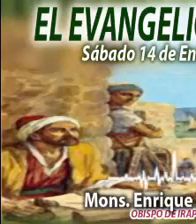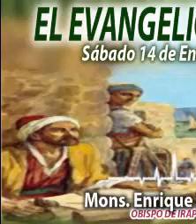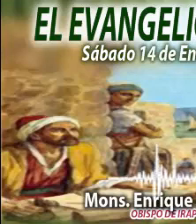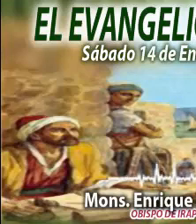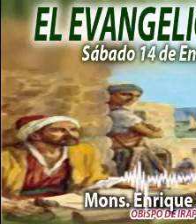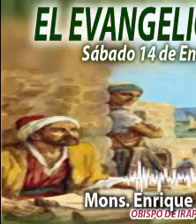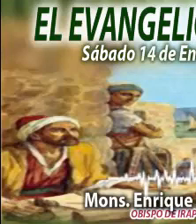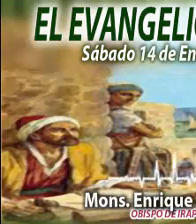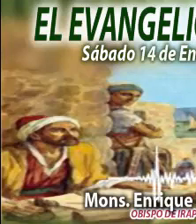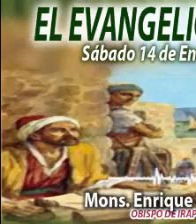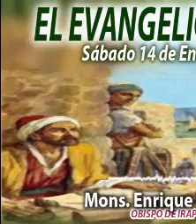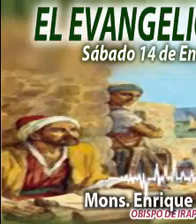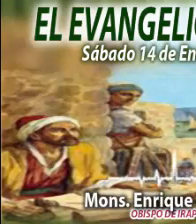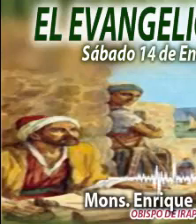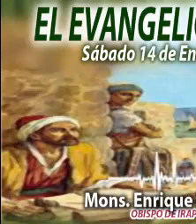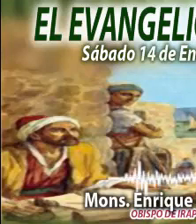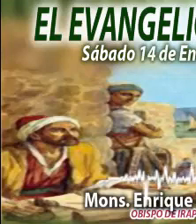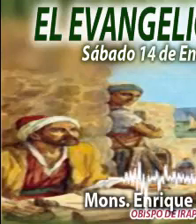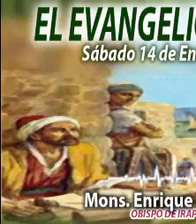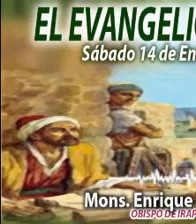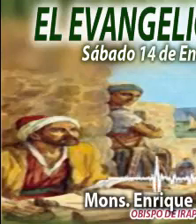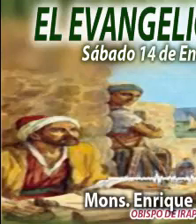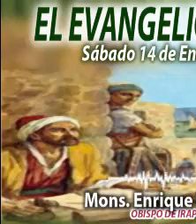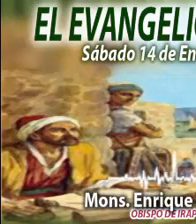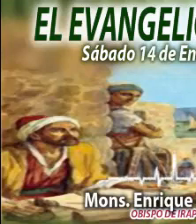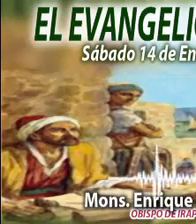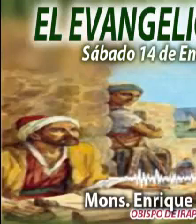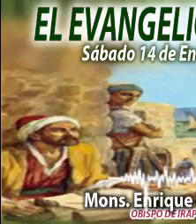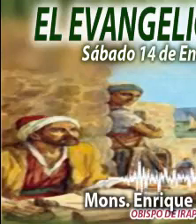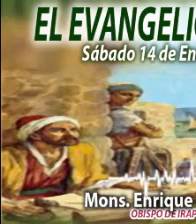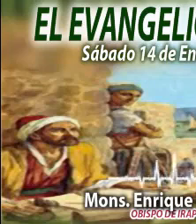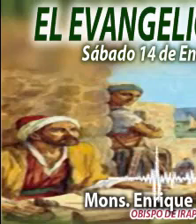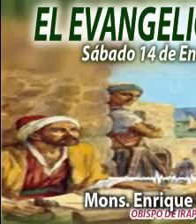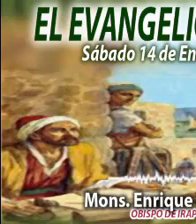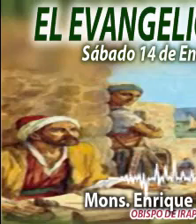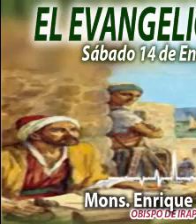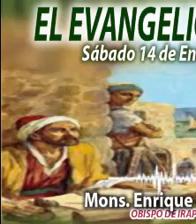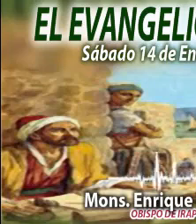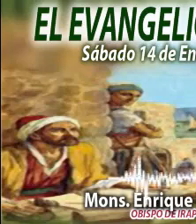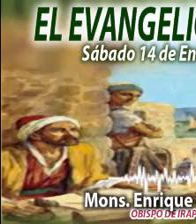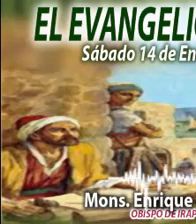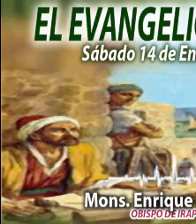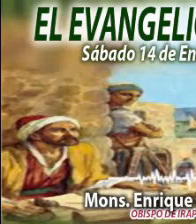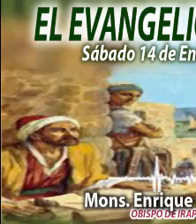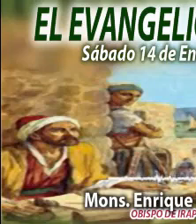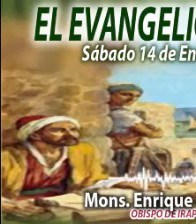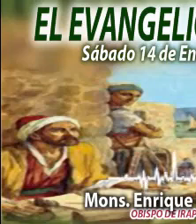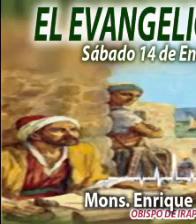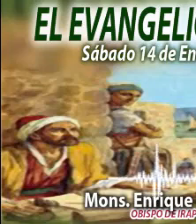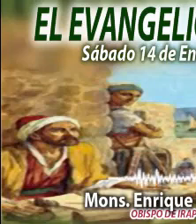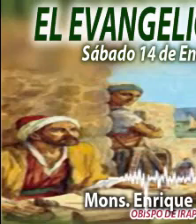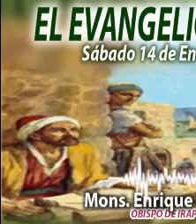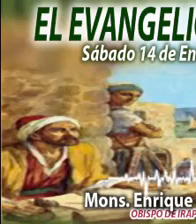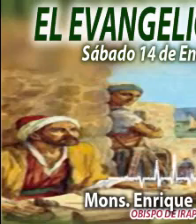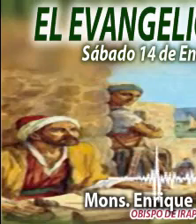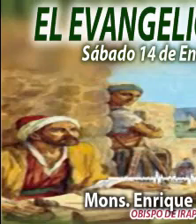Día a día, alimentándonos de la Palabra del Señor. En la voz de Monseñor Enrique